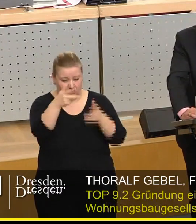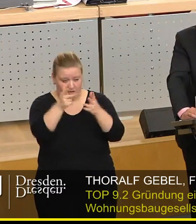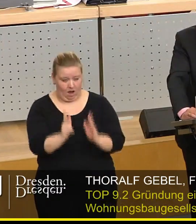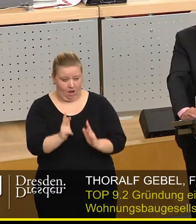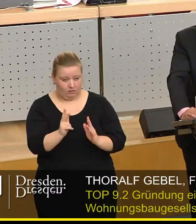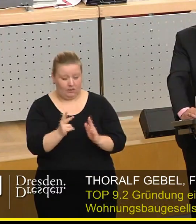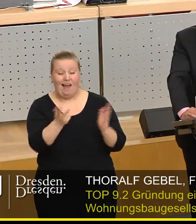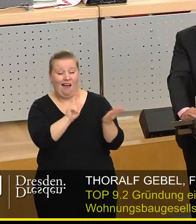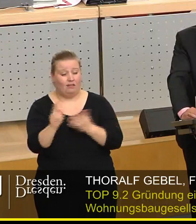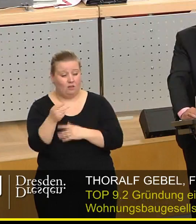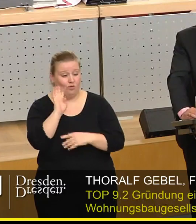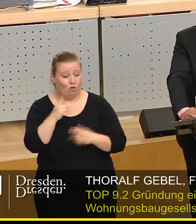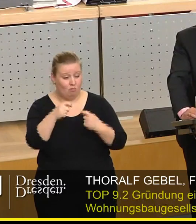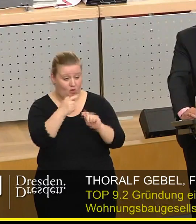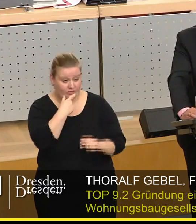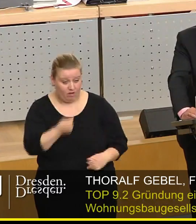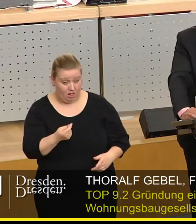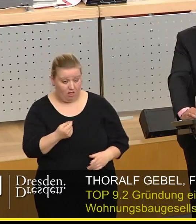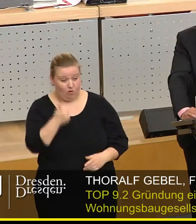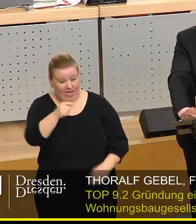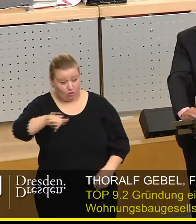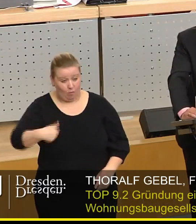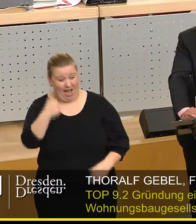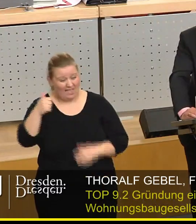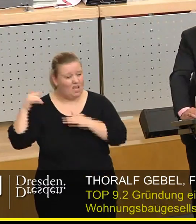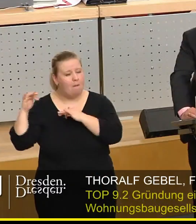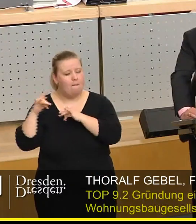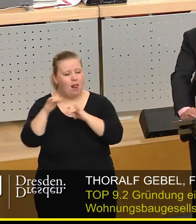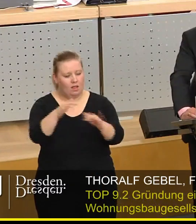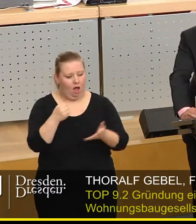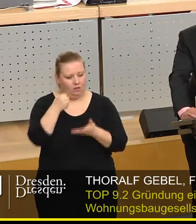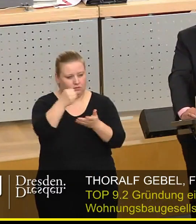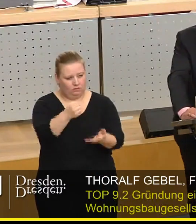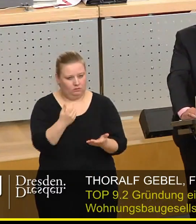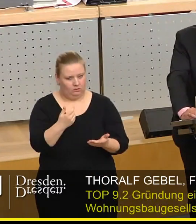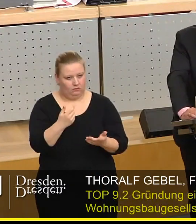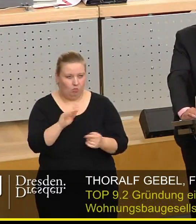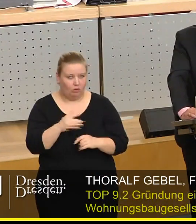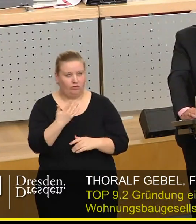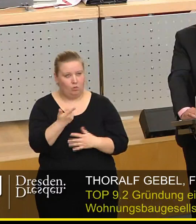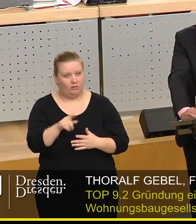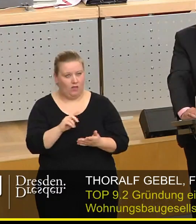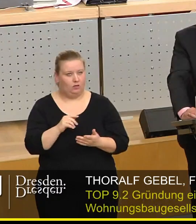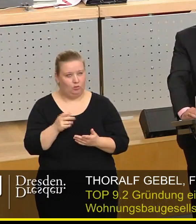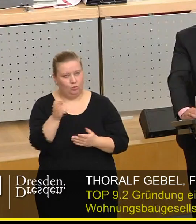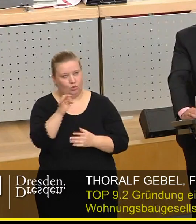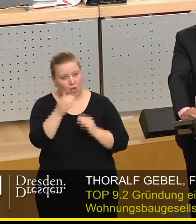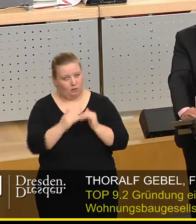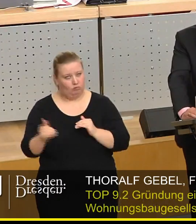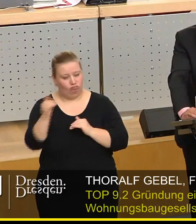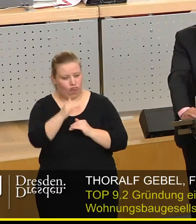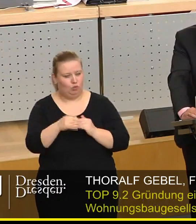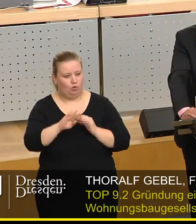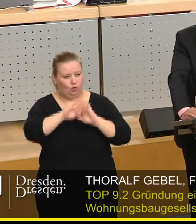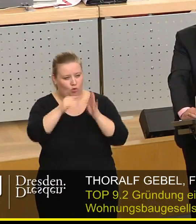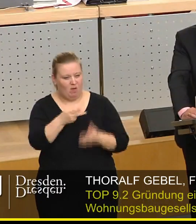.000 Wohnungen bauen wollen für circa 1,1 Milliarden. Nehmen wir dann mal 25 Prozent, dann sind wir schnell schon mal bei weit über